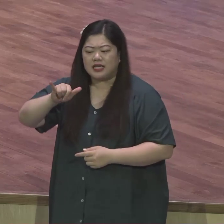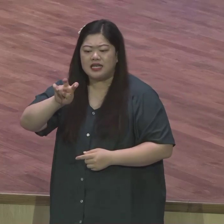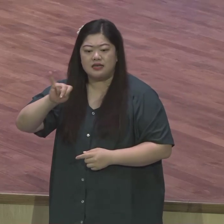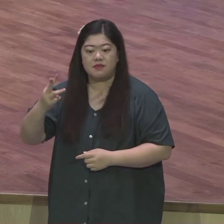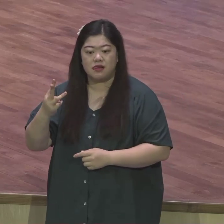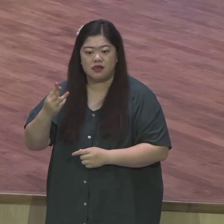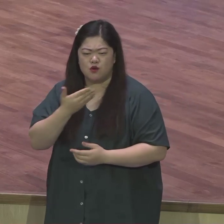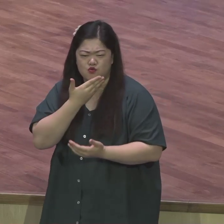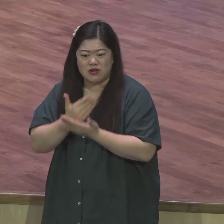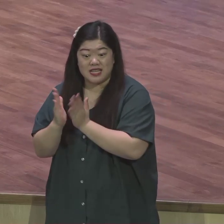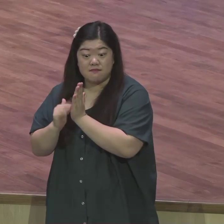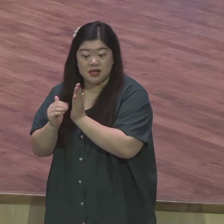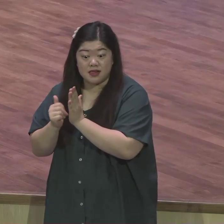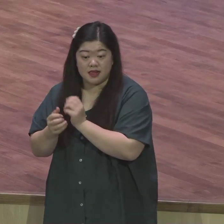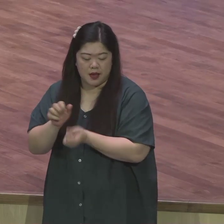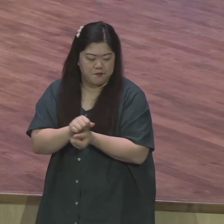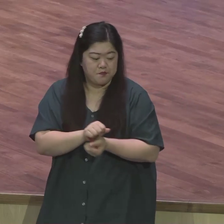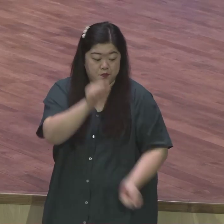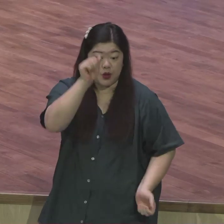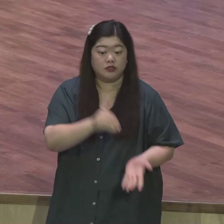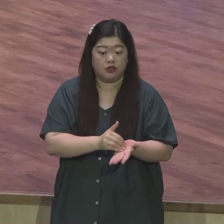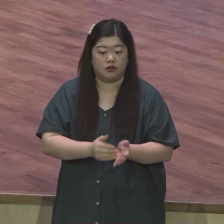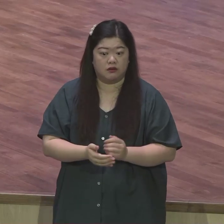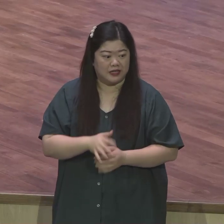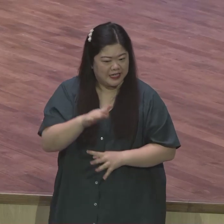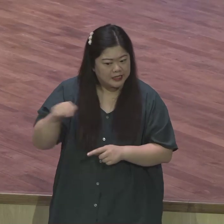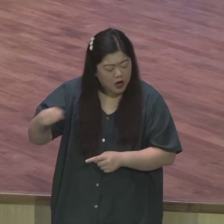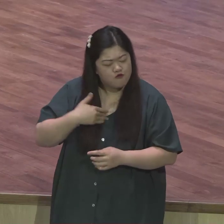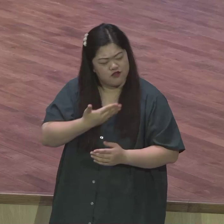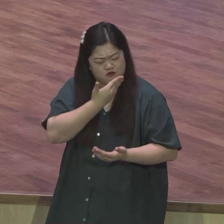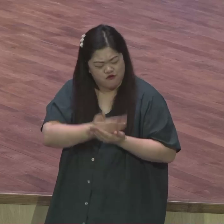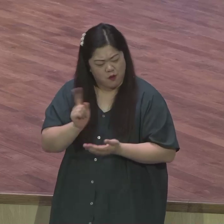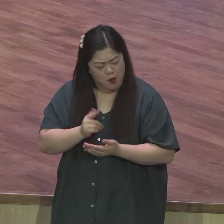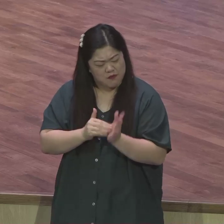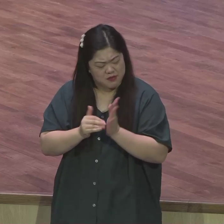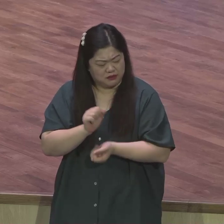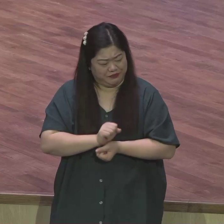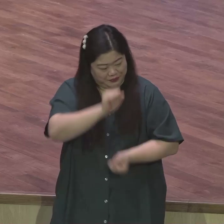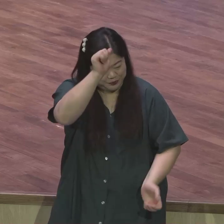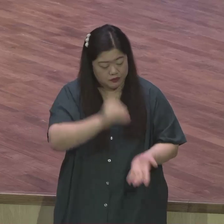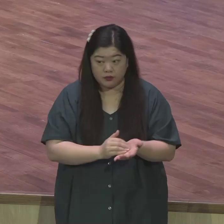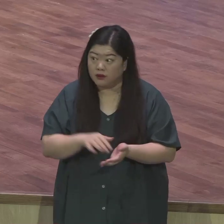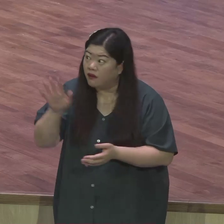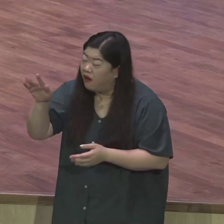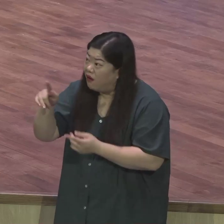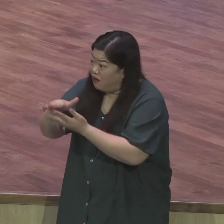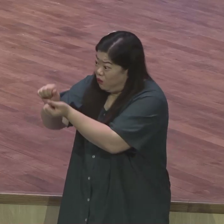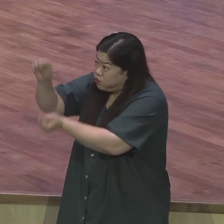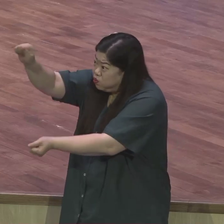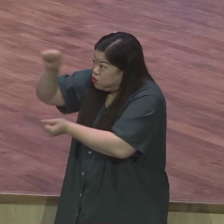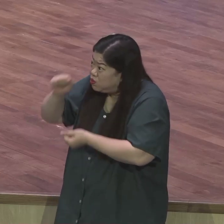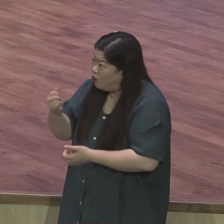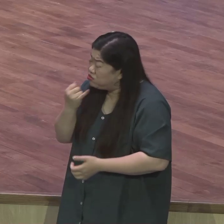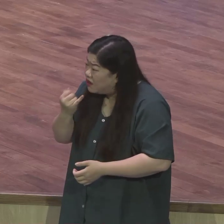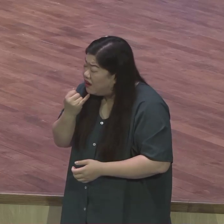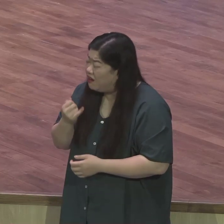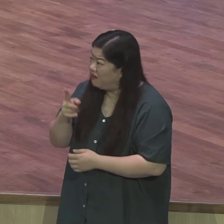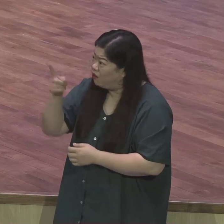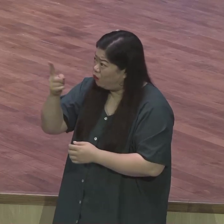디즈니 회장에게 이런 말을 했어요 이렇게 노출해도 되는 겁니까 이렇게 물었을 때